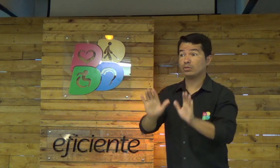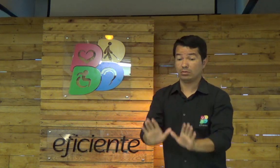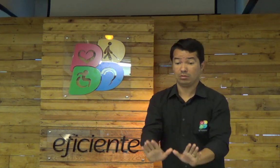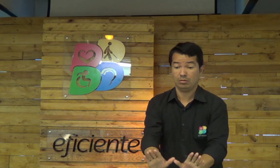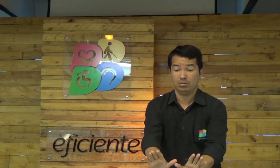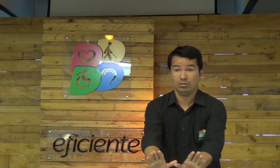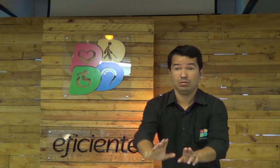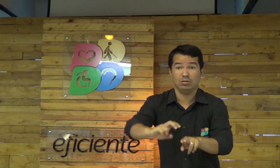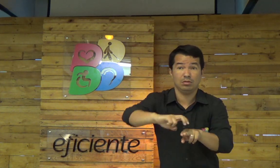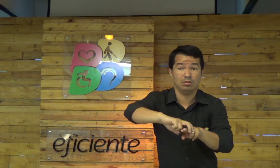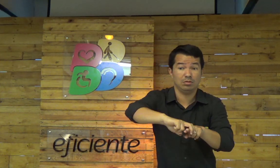ofertante.